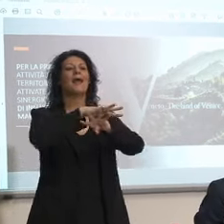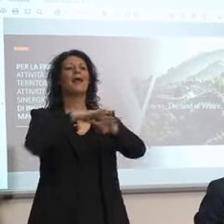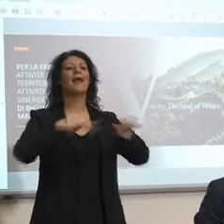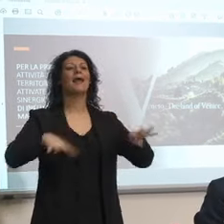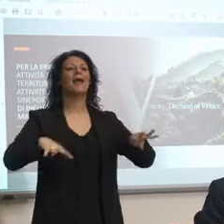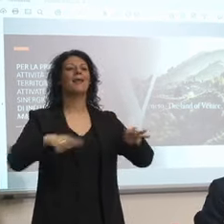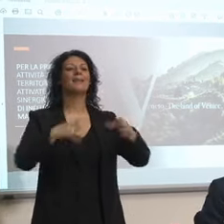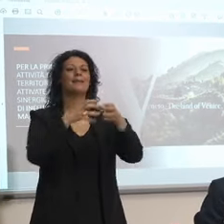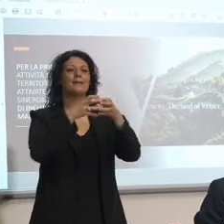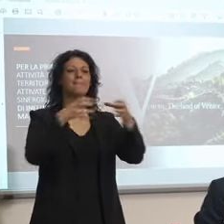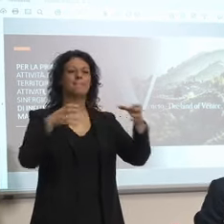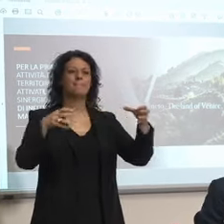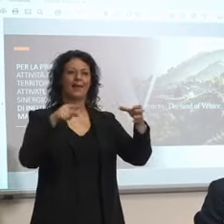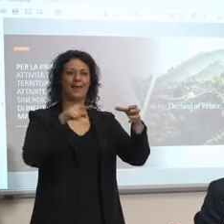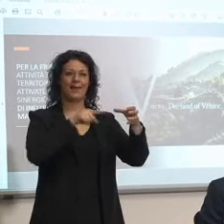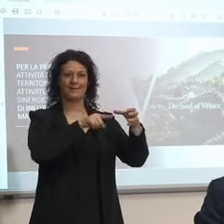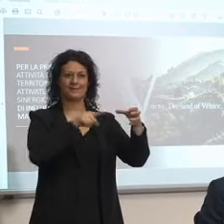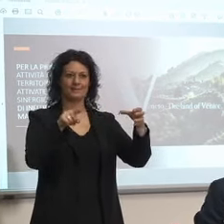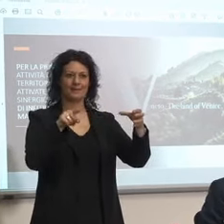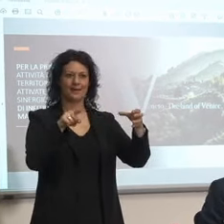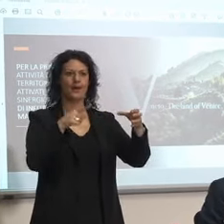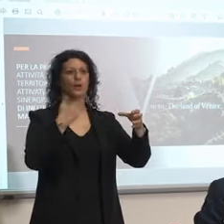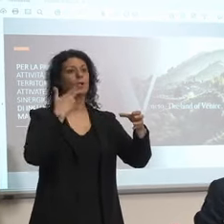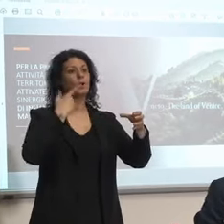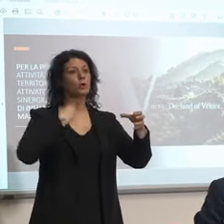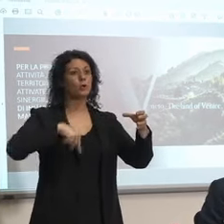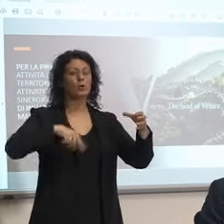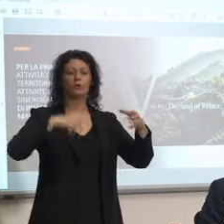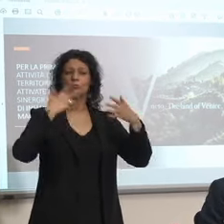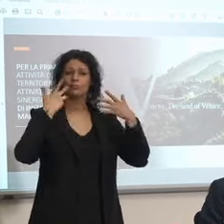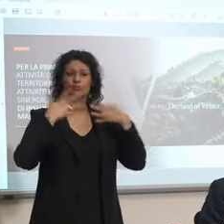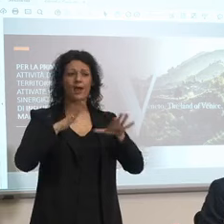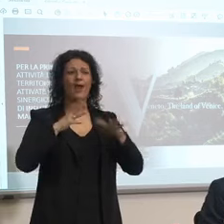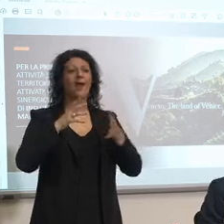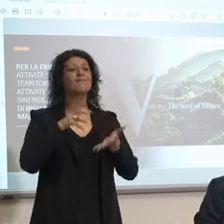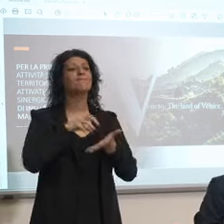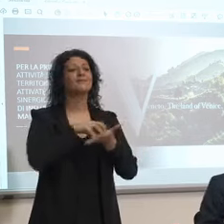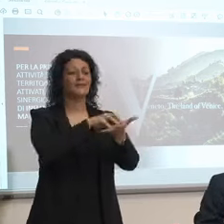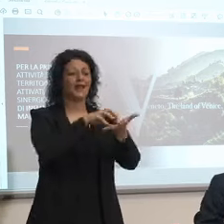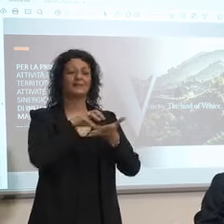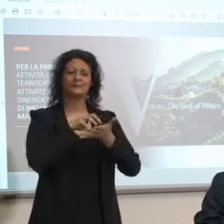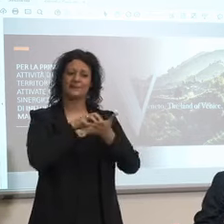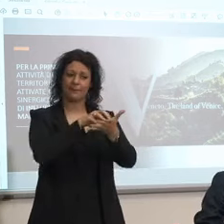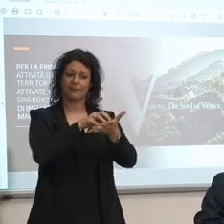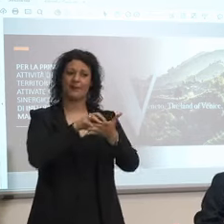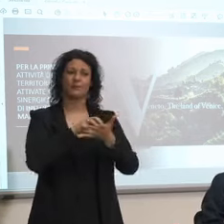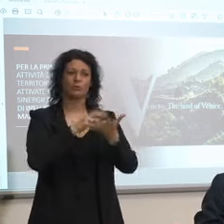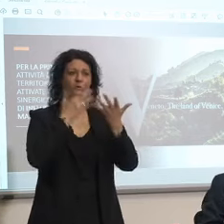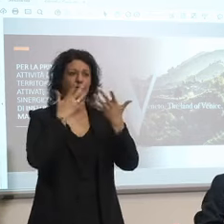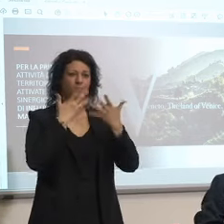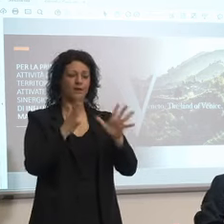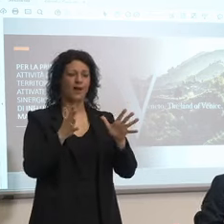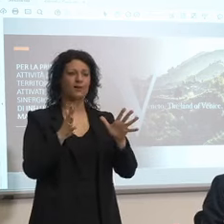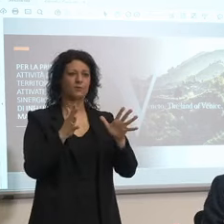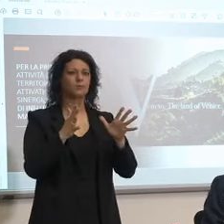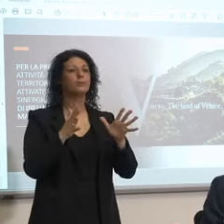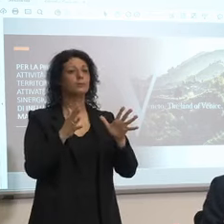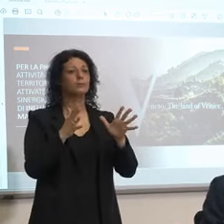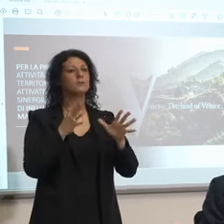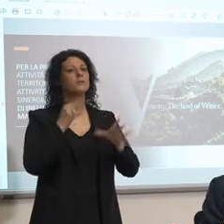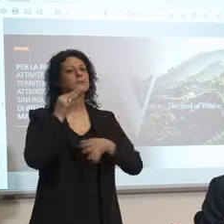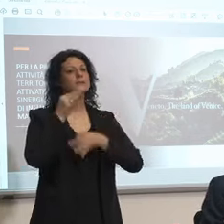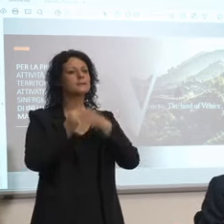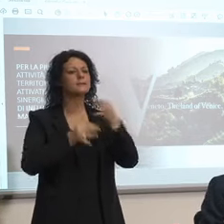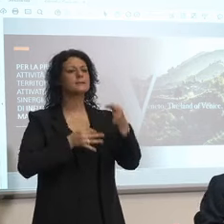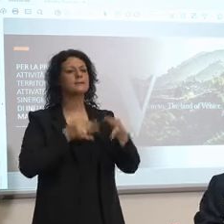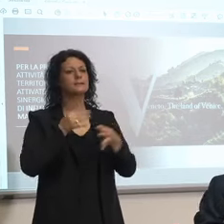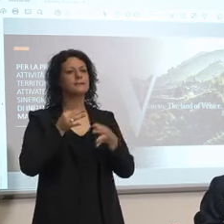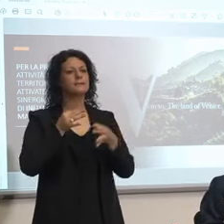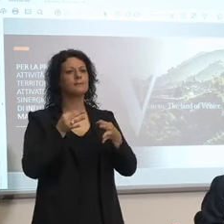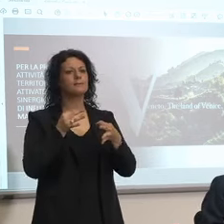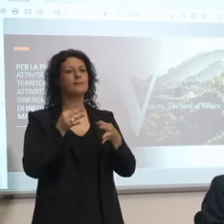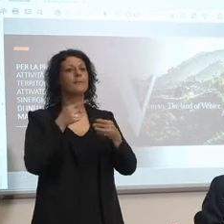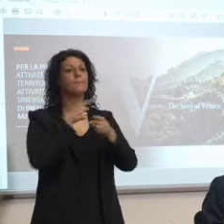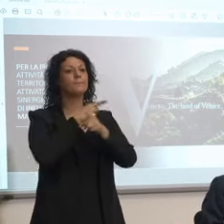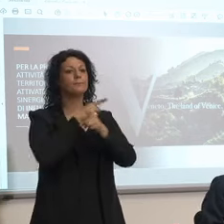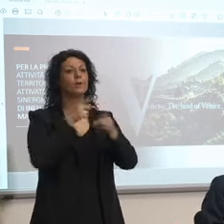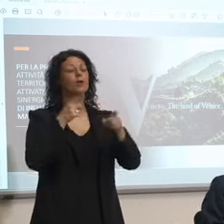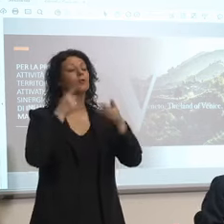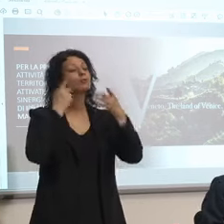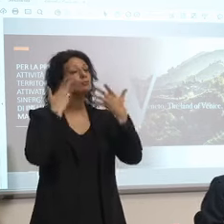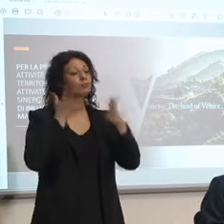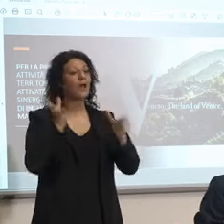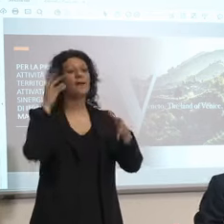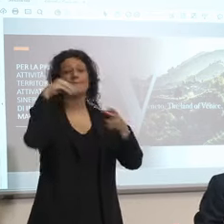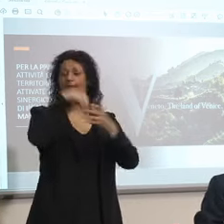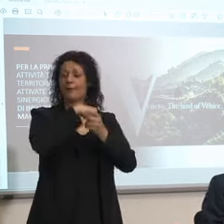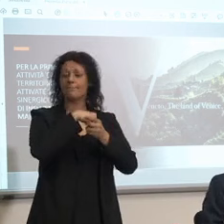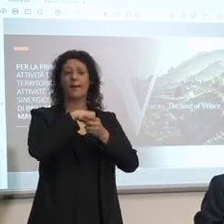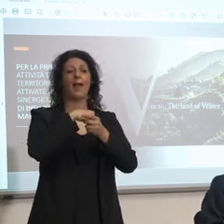prodotto queste sono aziende che noi abbiamo già finanziato con i portfes quindi fanno già parte tra l'altro anche dell'attività che la regione